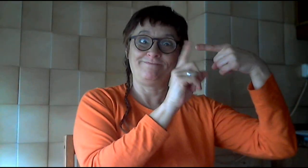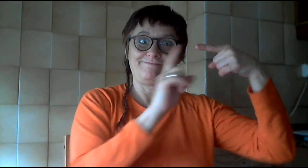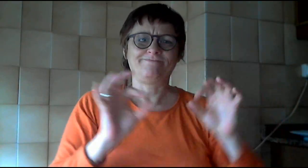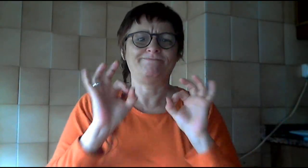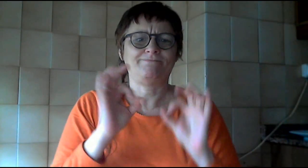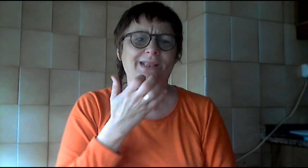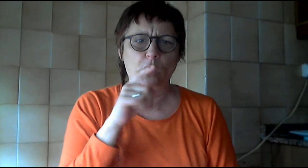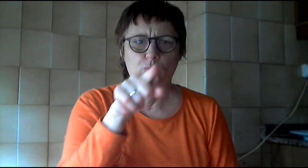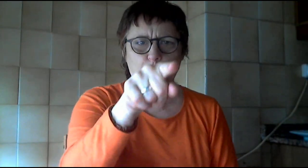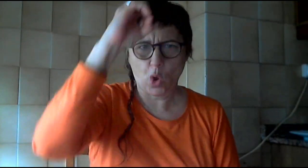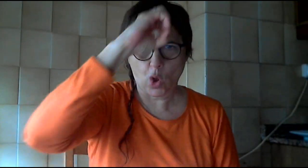Unos años de Guardiola.